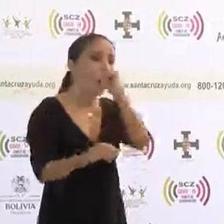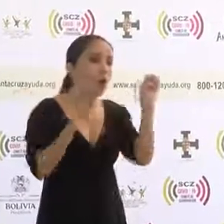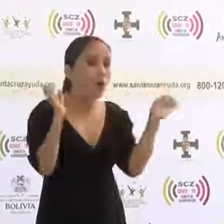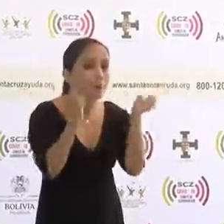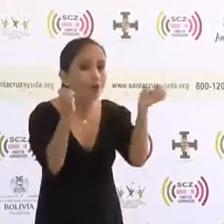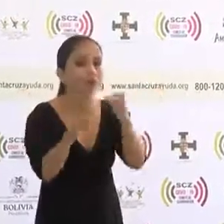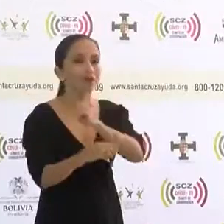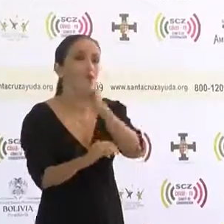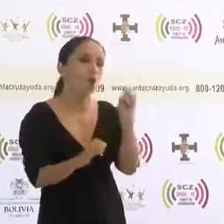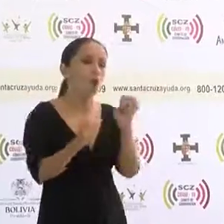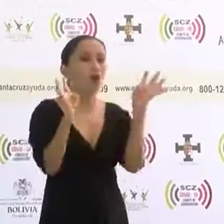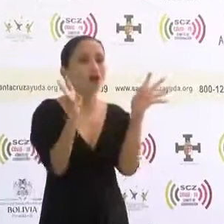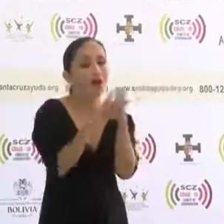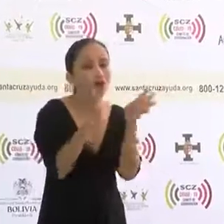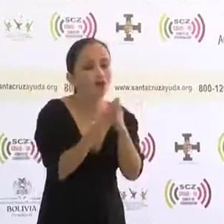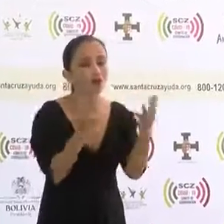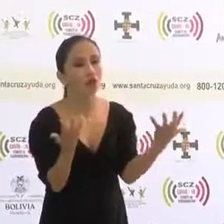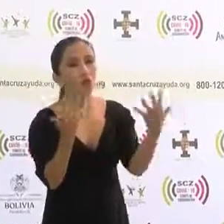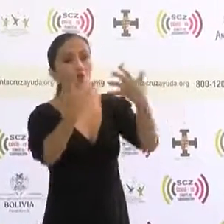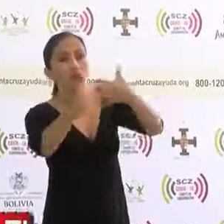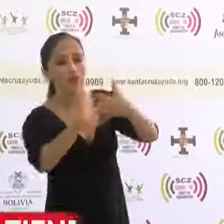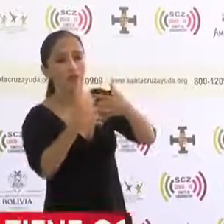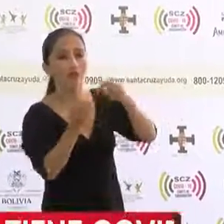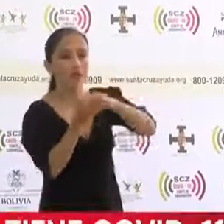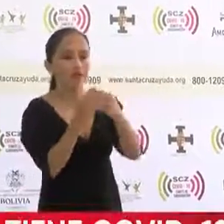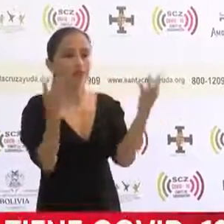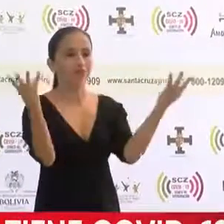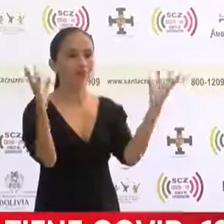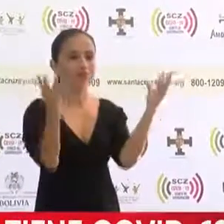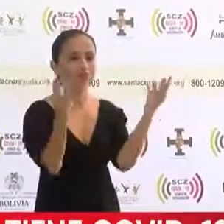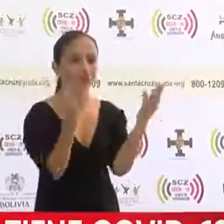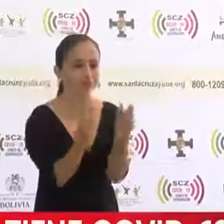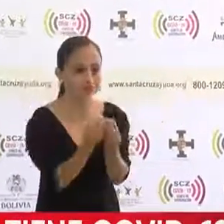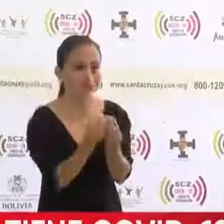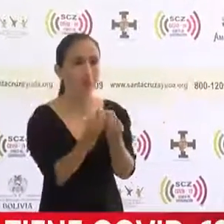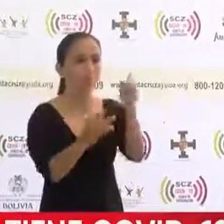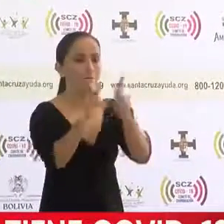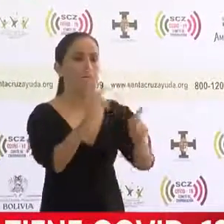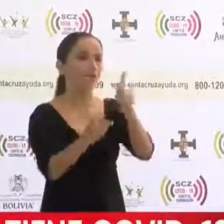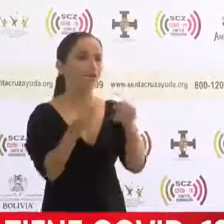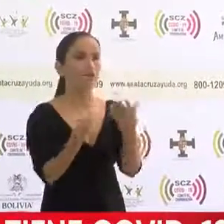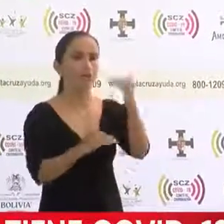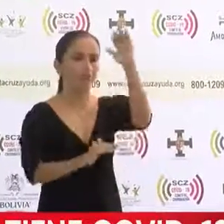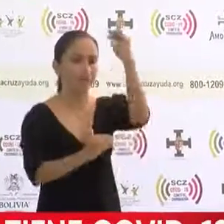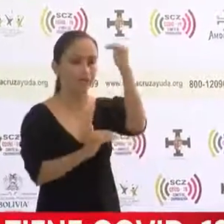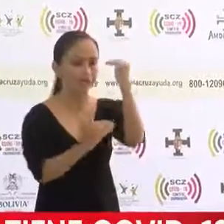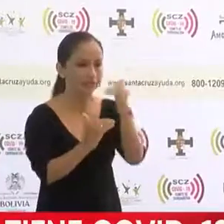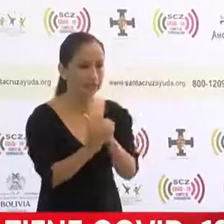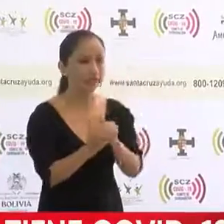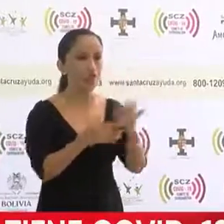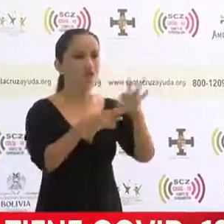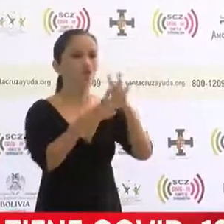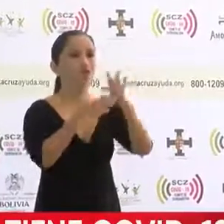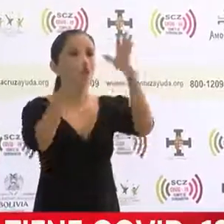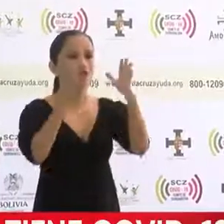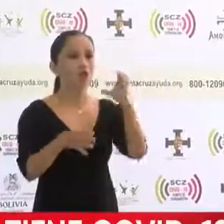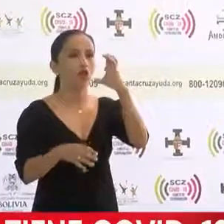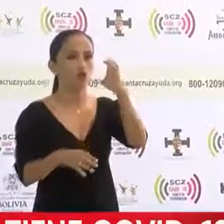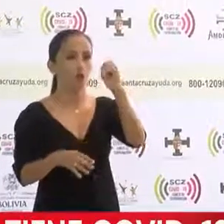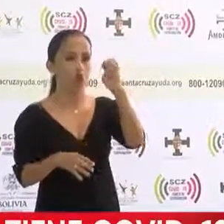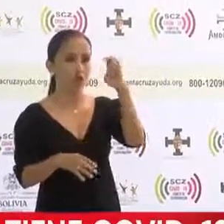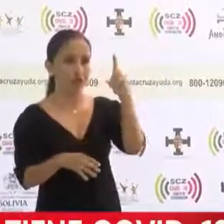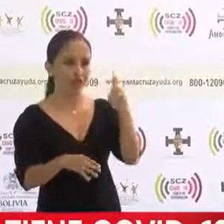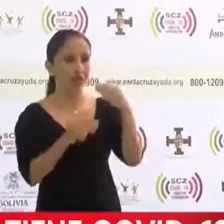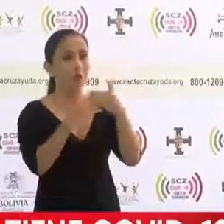emergencia y las reuniones de coordinación de la misma, quedando reducida al mínimo la presencia de los funcionarios del COET.